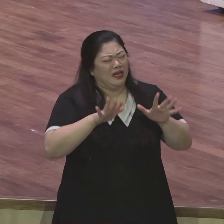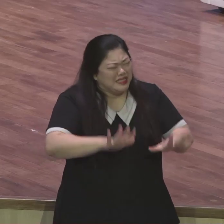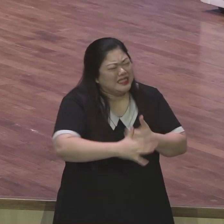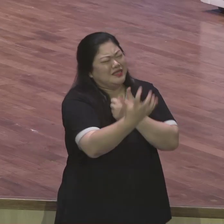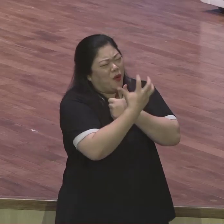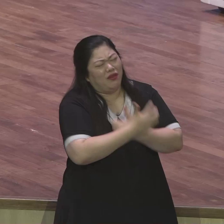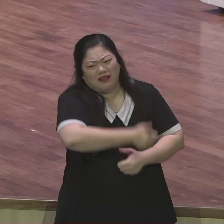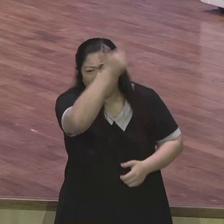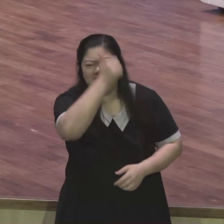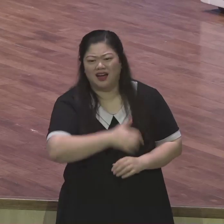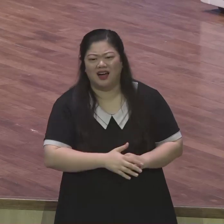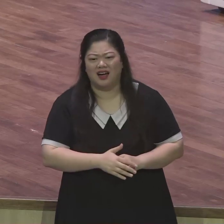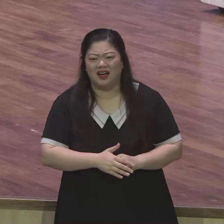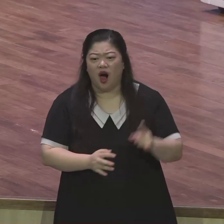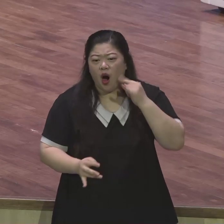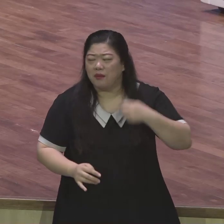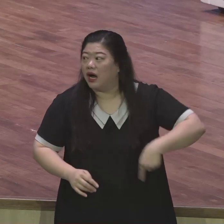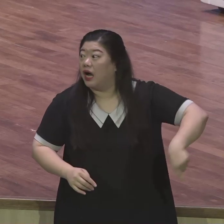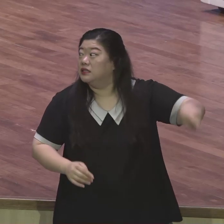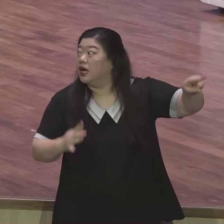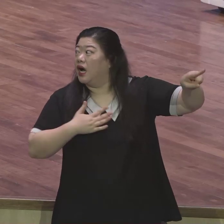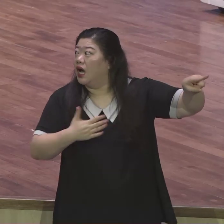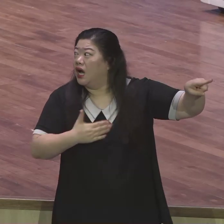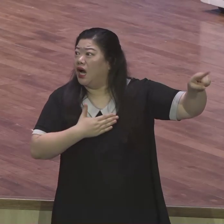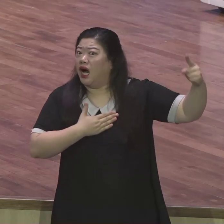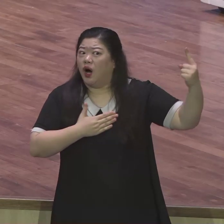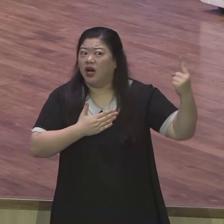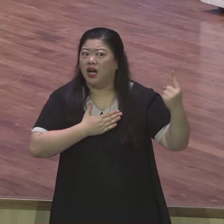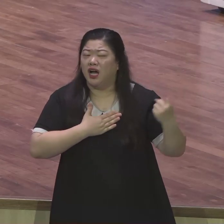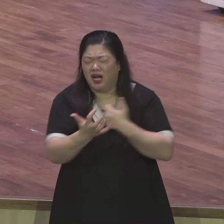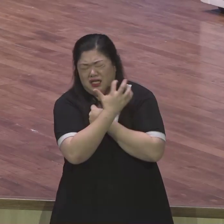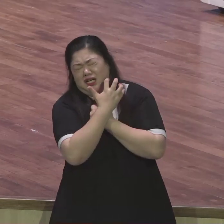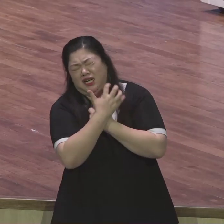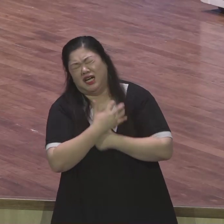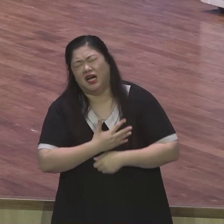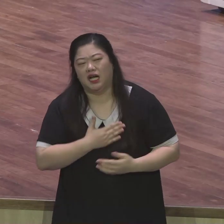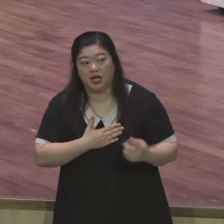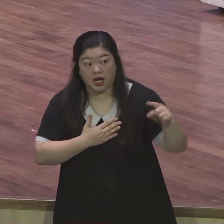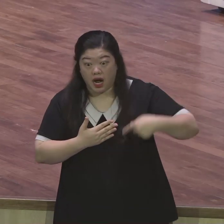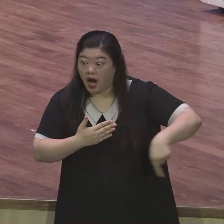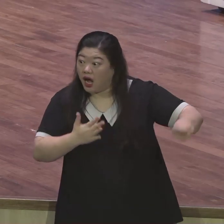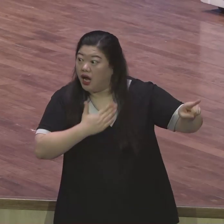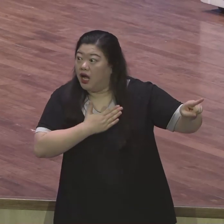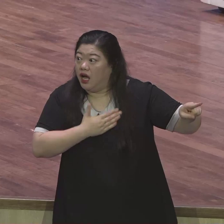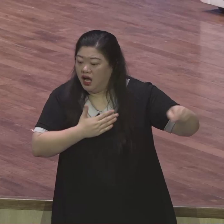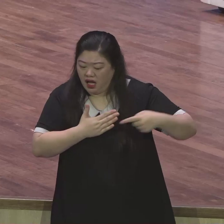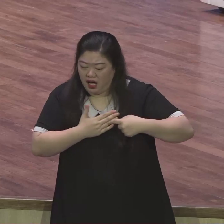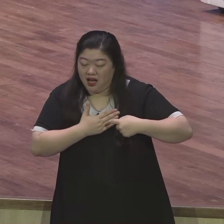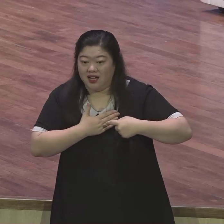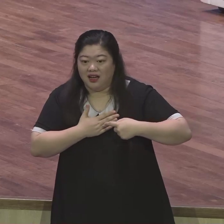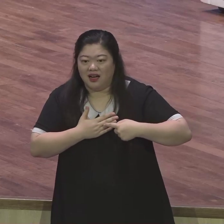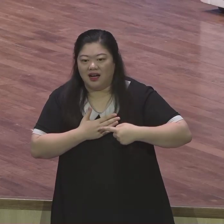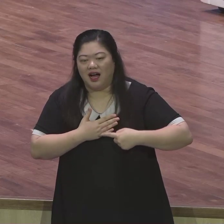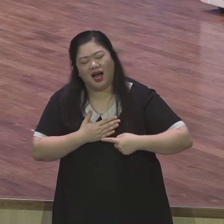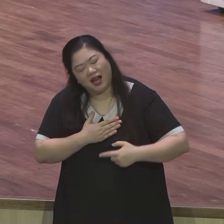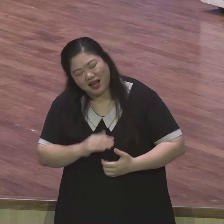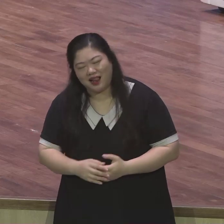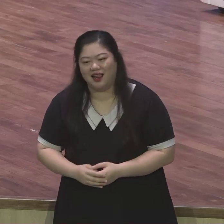불신자들이 왜 불안하냐 좋은 아파트 사는데 좋은 차 타는데 죄인은 죄값 치르기 전까지는 불안할 수밖에